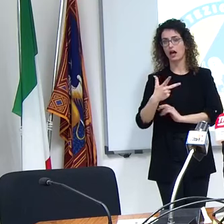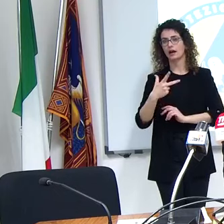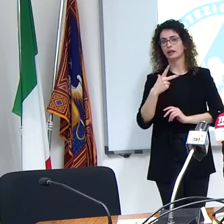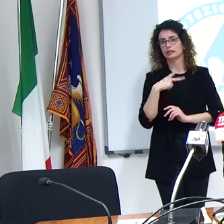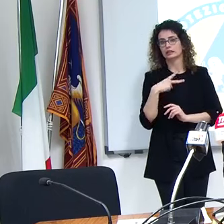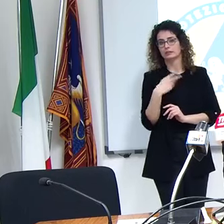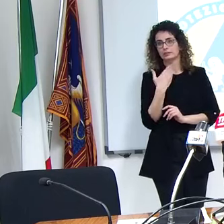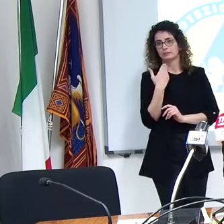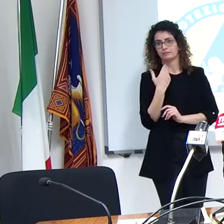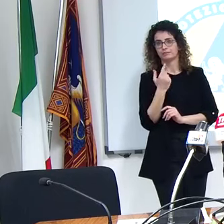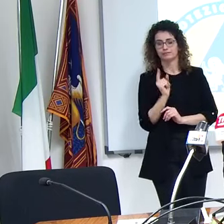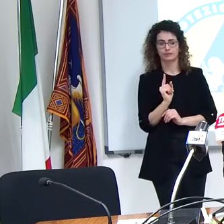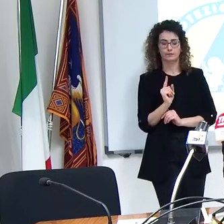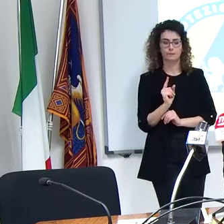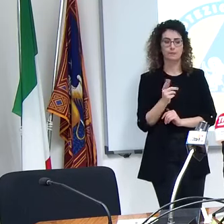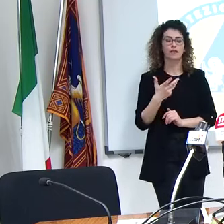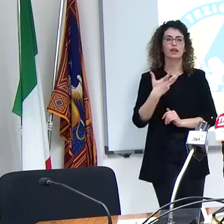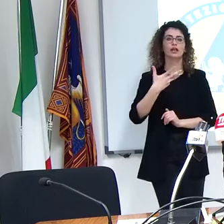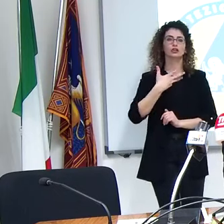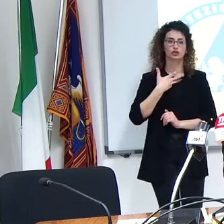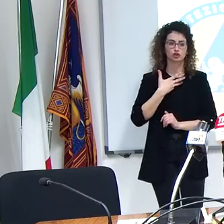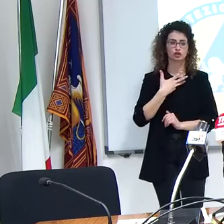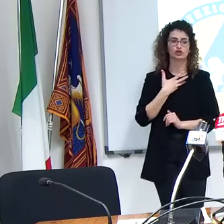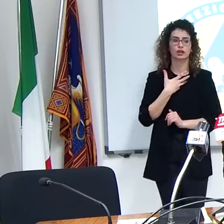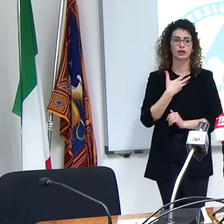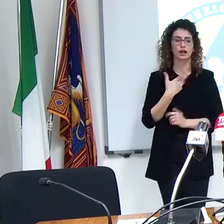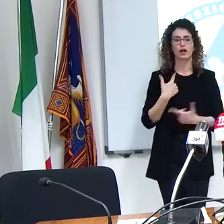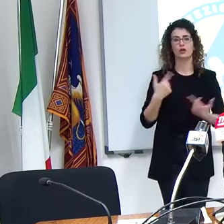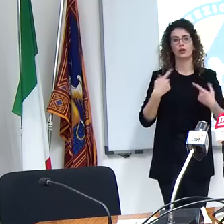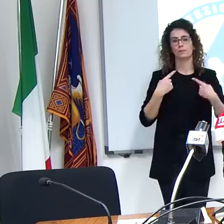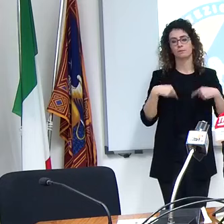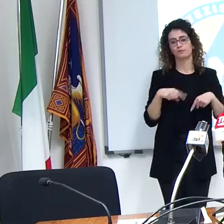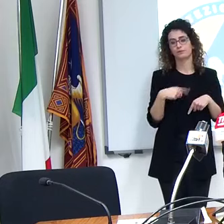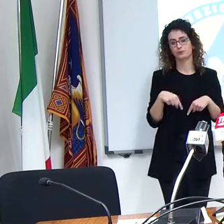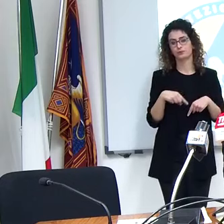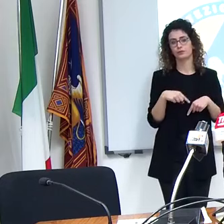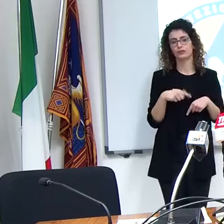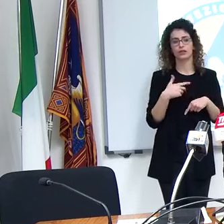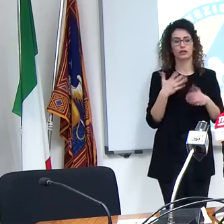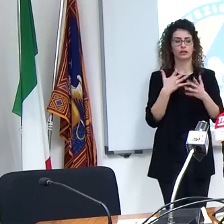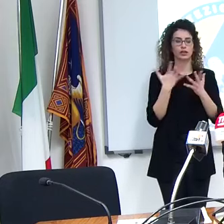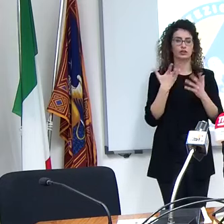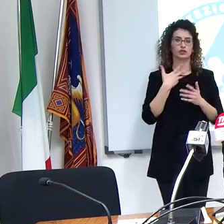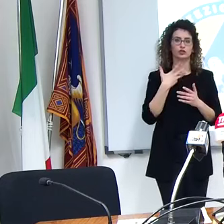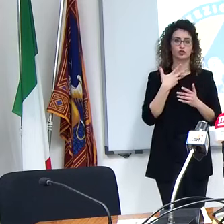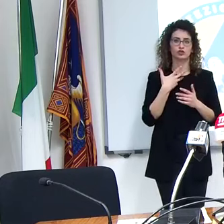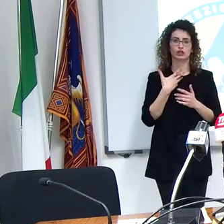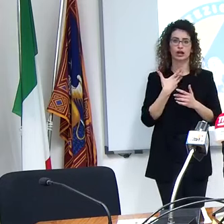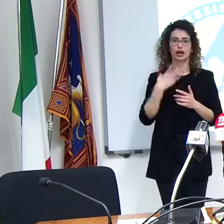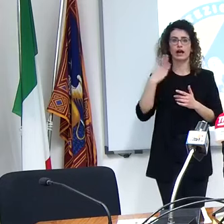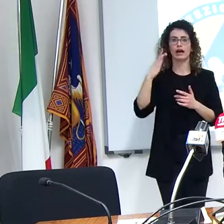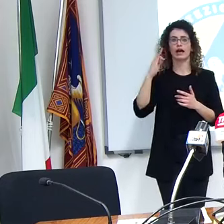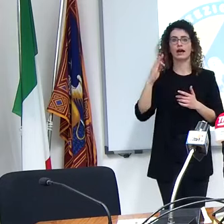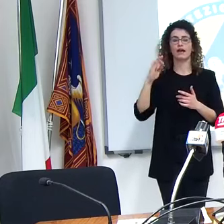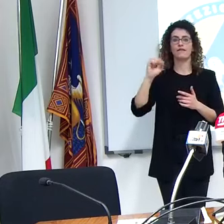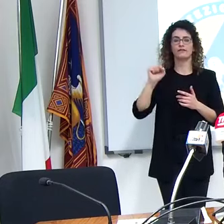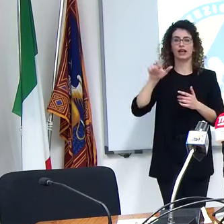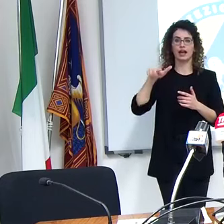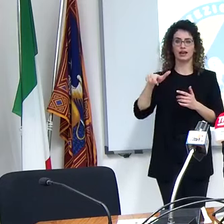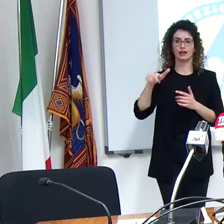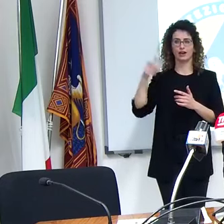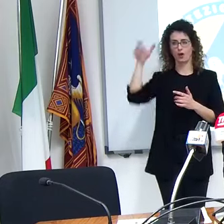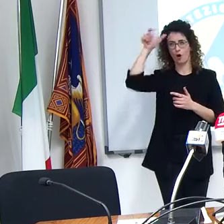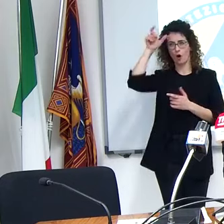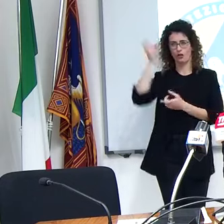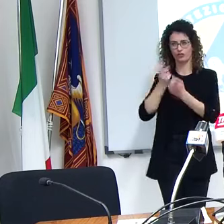no e comunque ci si avva cioè noi ecco ovviamente richiamiamo le facca del governo che ci sono